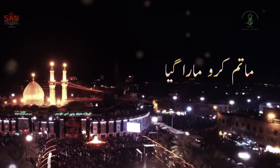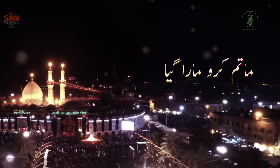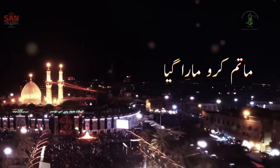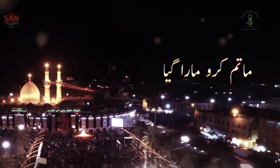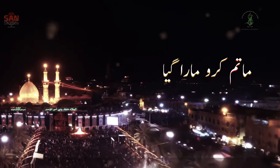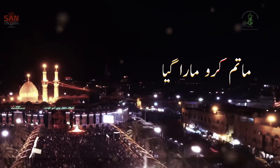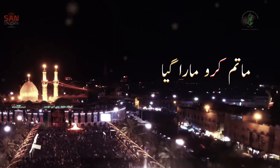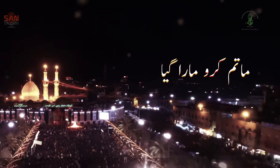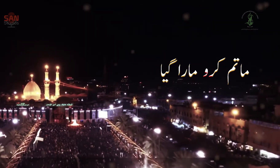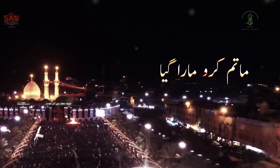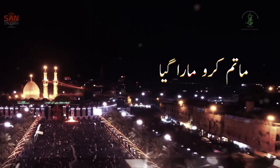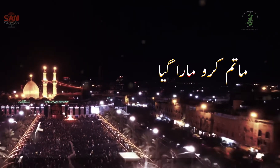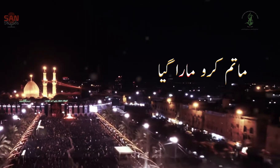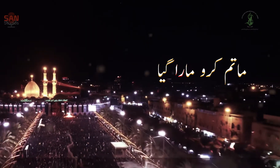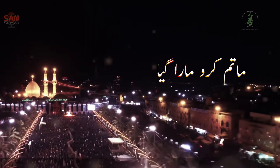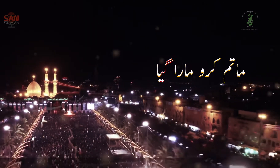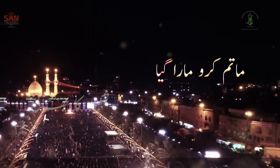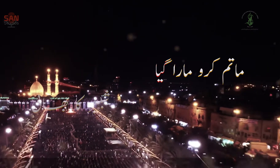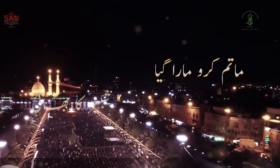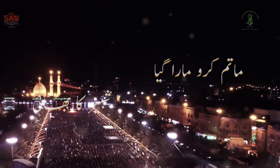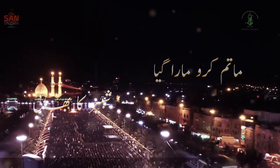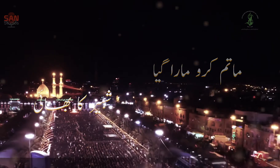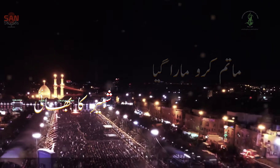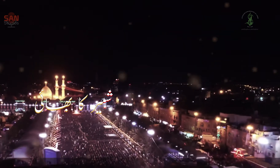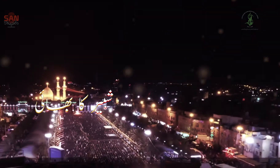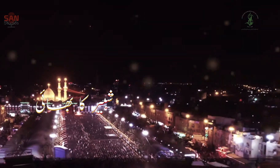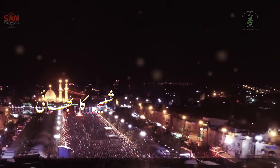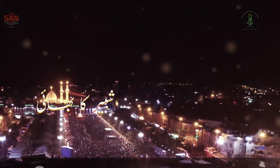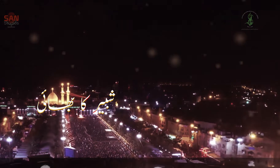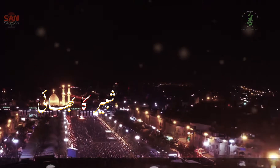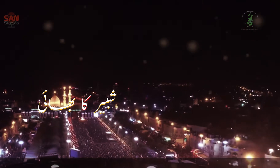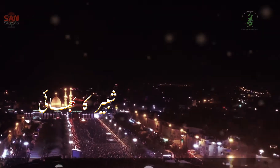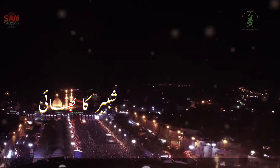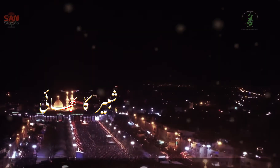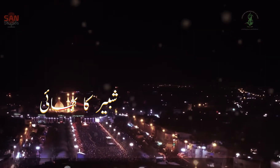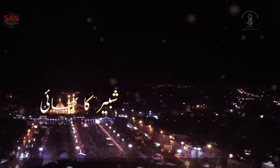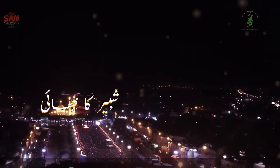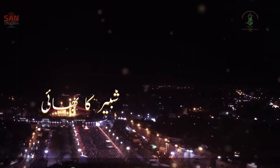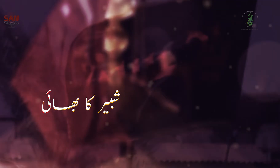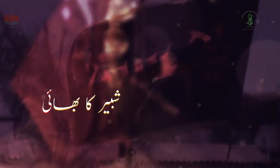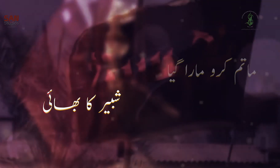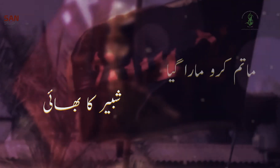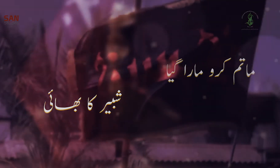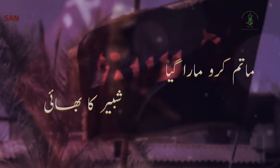کرو مارا گیا شبیر کا بھائی اب